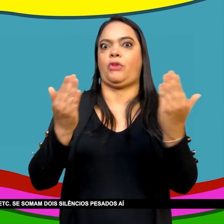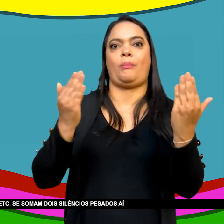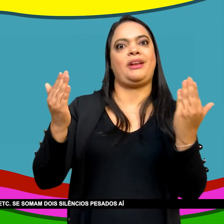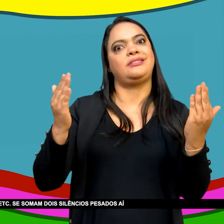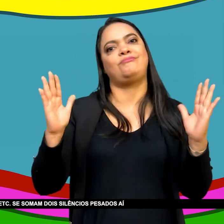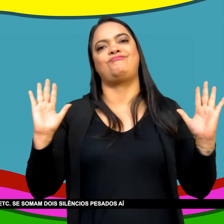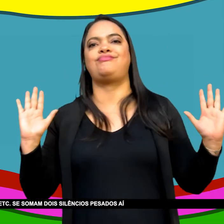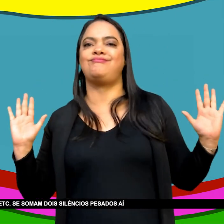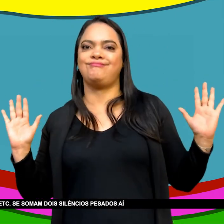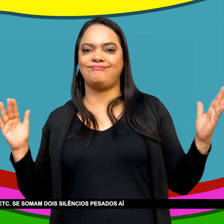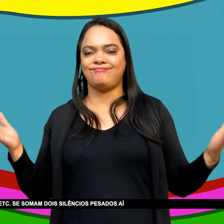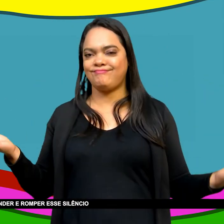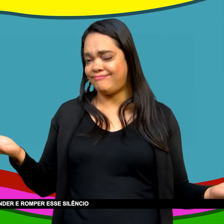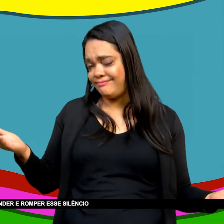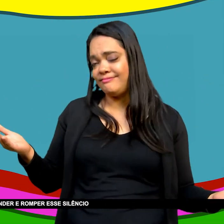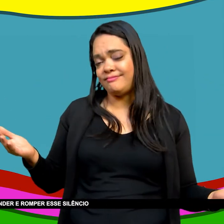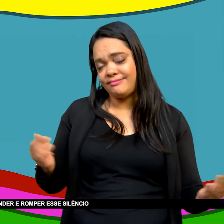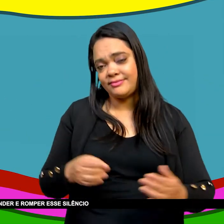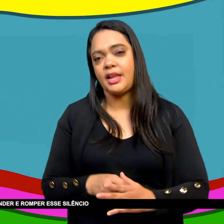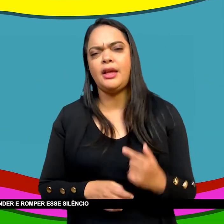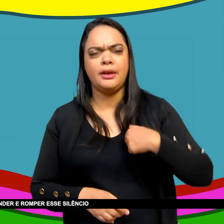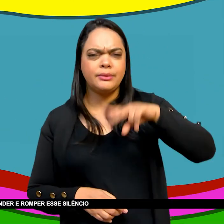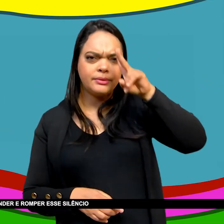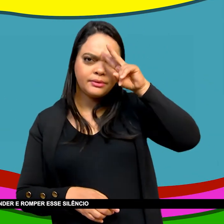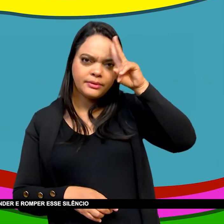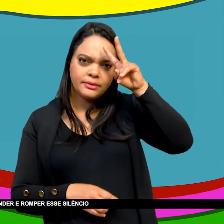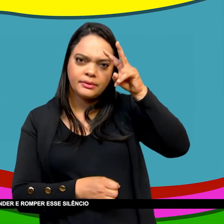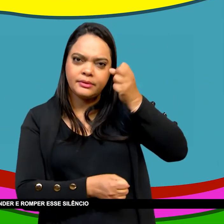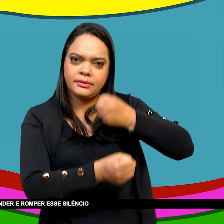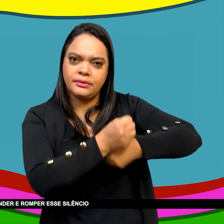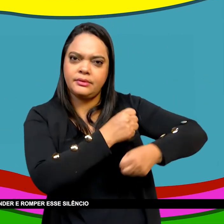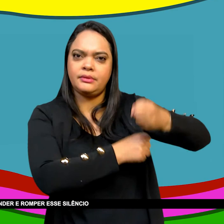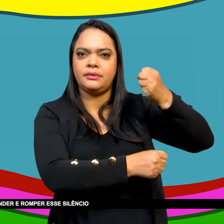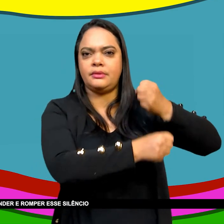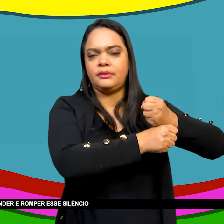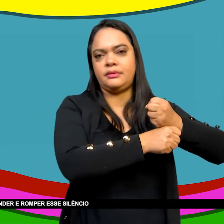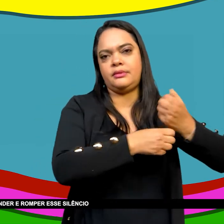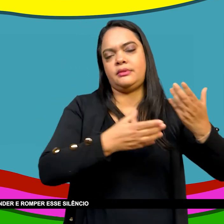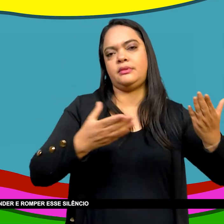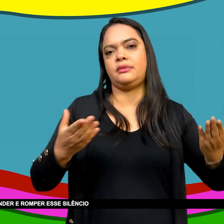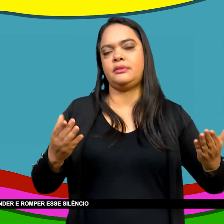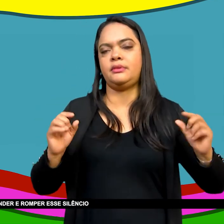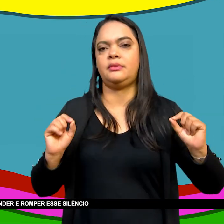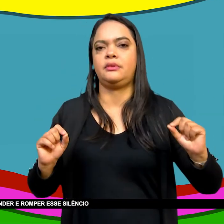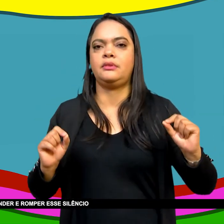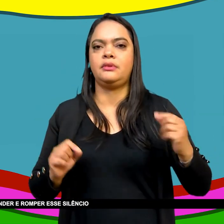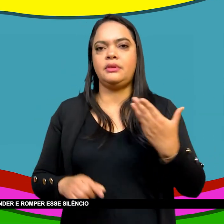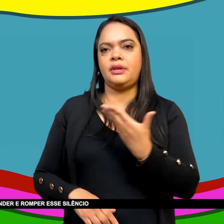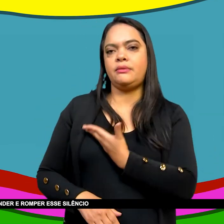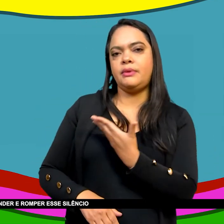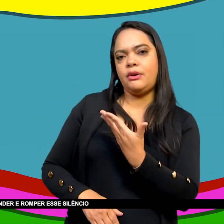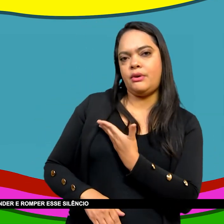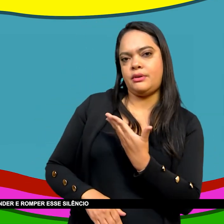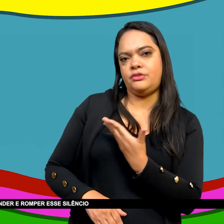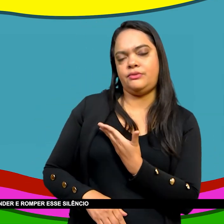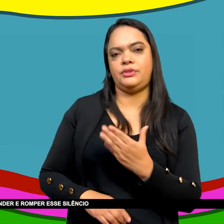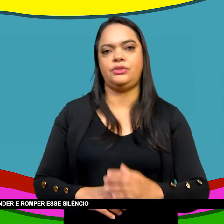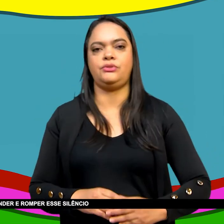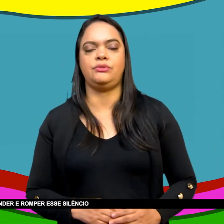silêncios pesados Ao qual hoje nós temos condições De responder